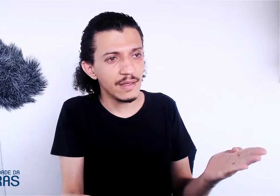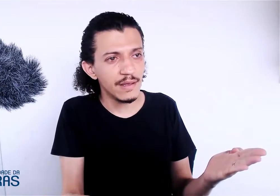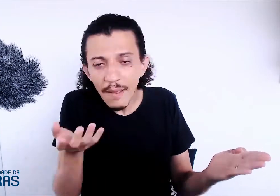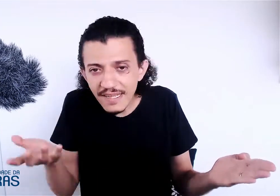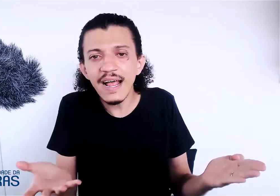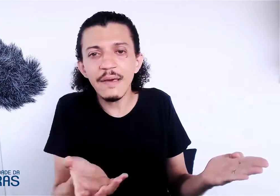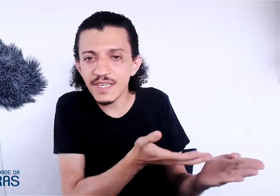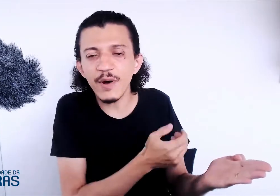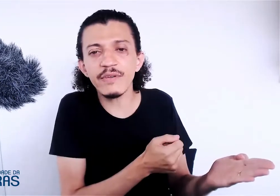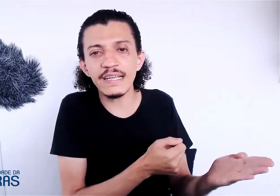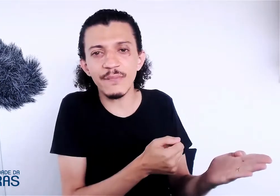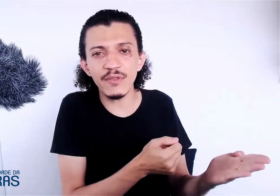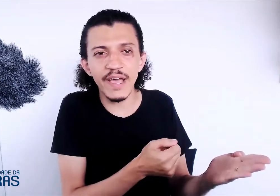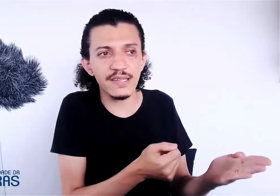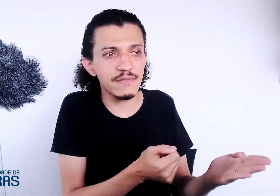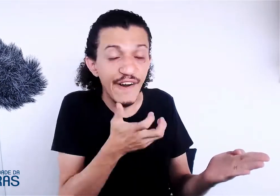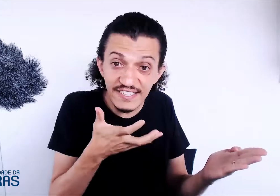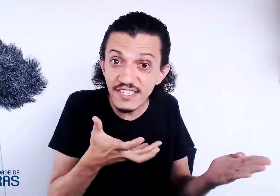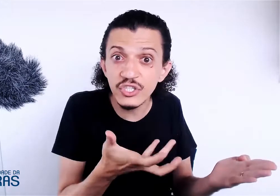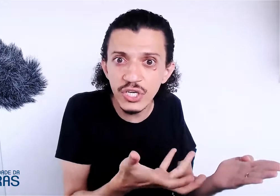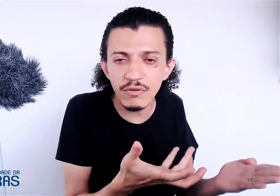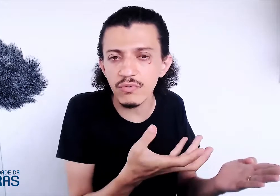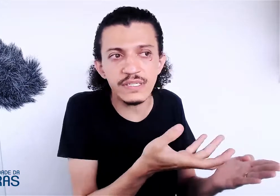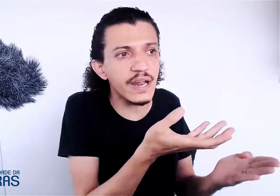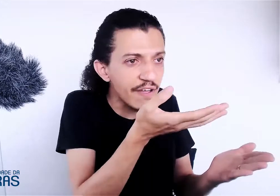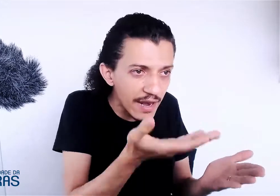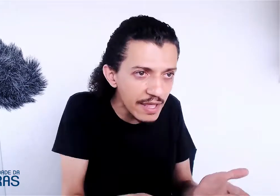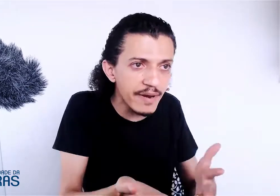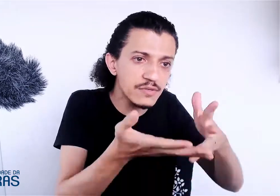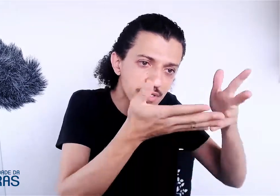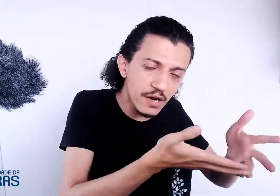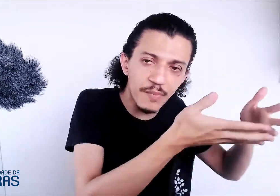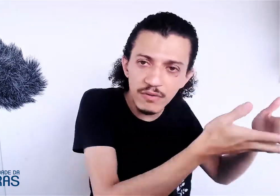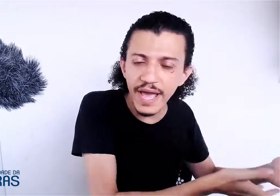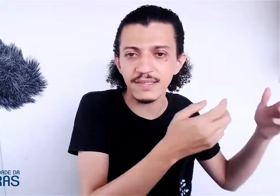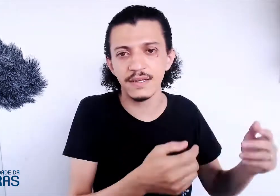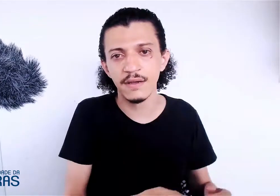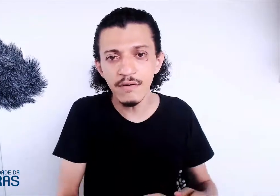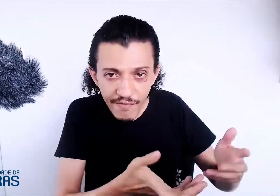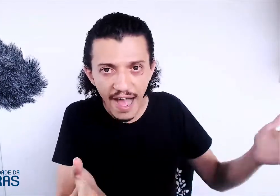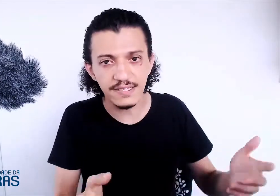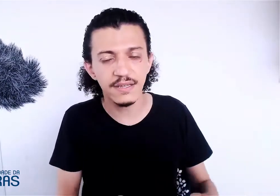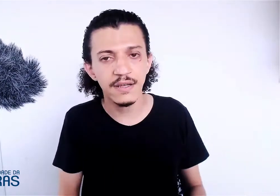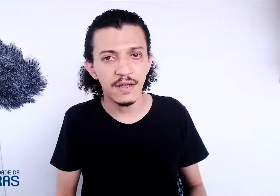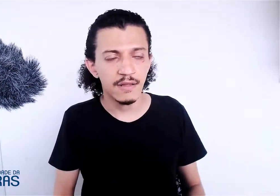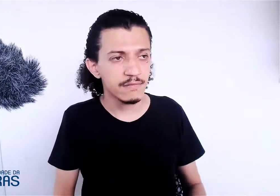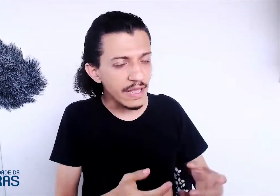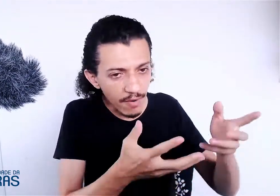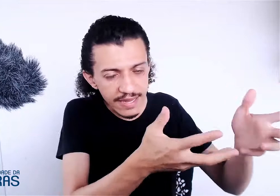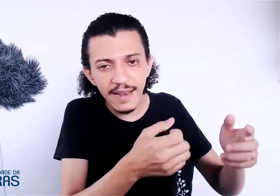Libras é Libras, português é português. Não faz sentido tu escrever a Libras usando português. Não faz. Tem que botar ali